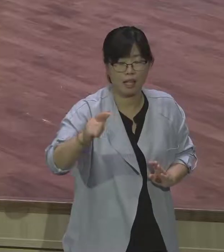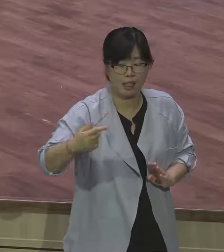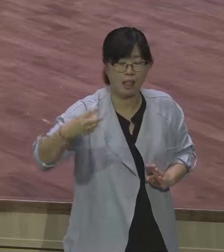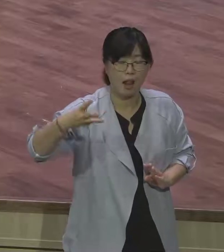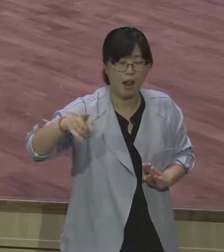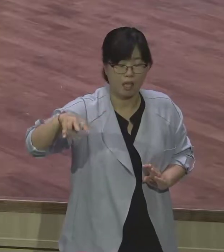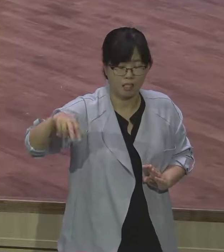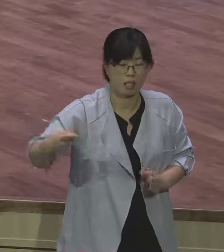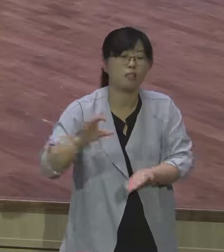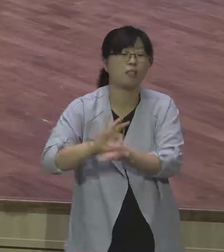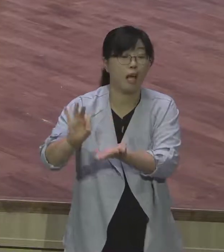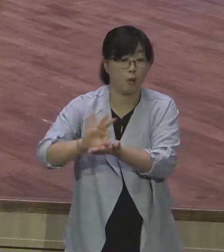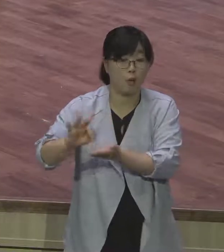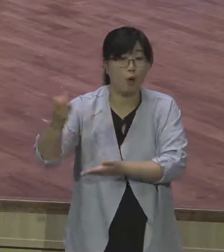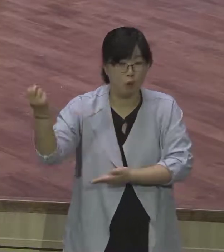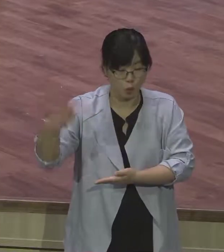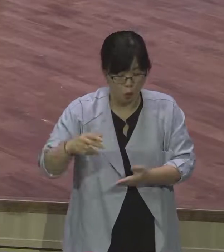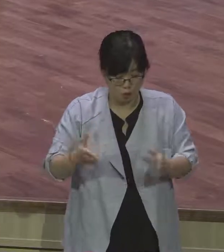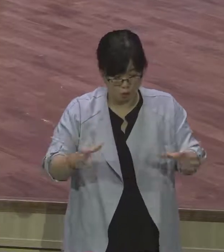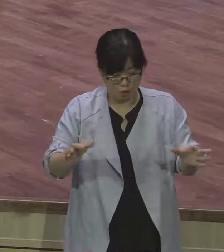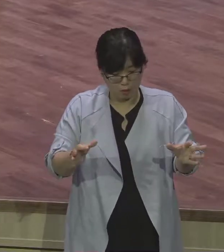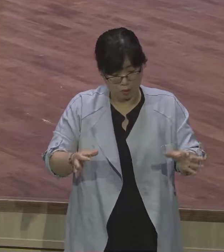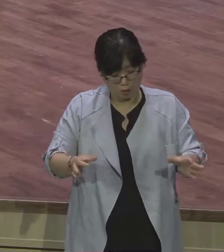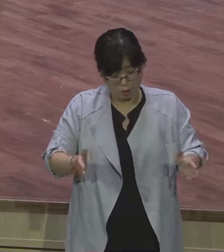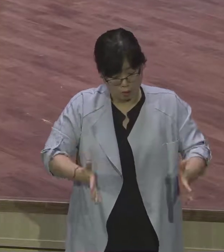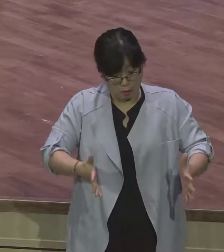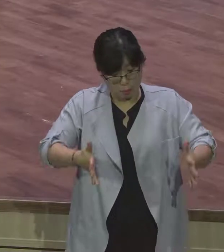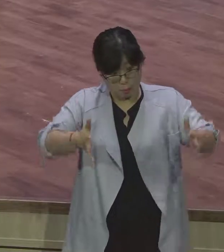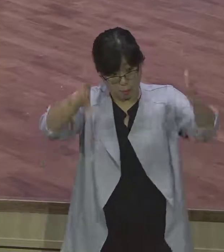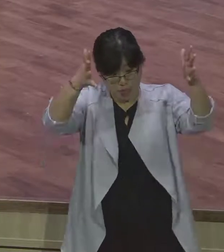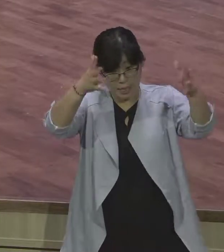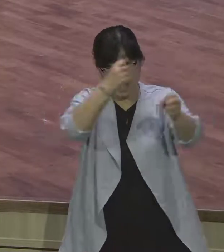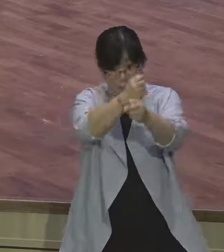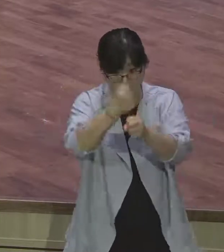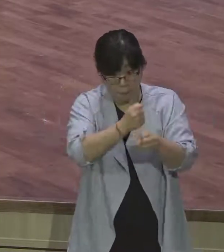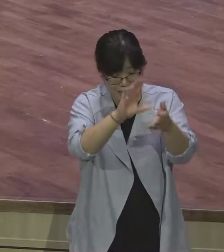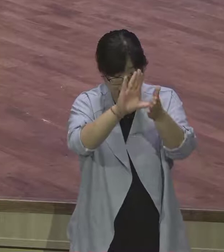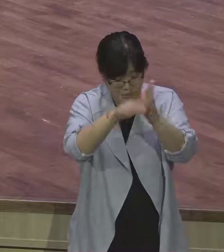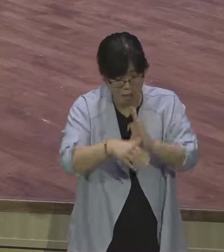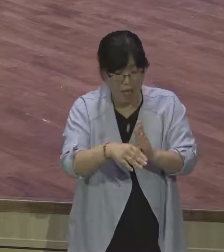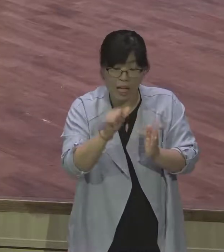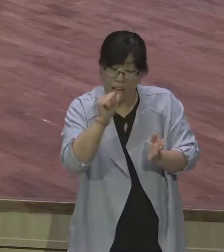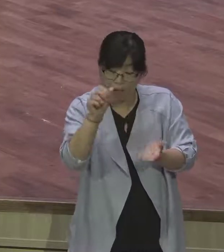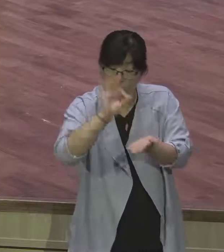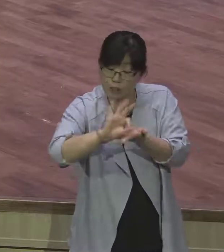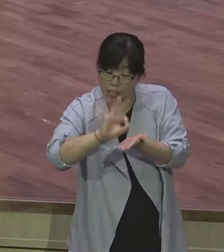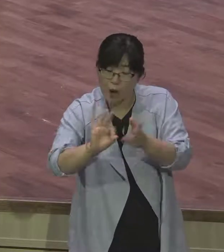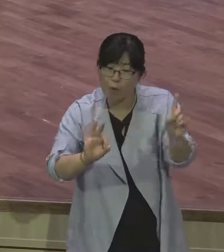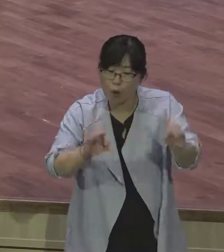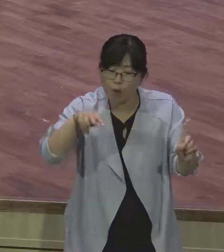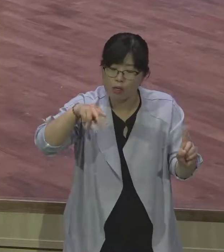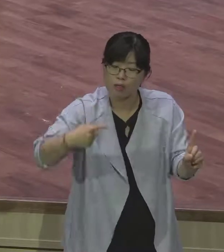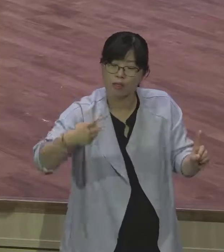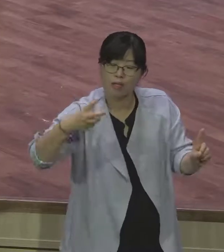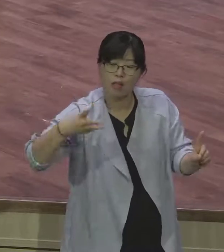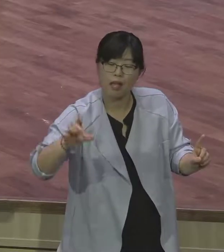이런 거 스테인레스를 다 씁니다 영적으로 우리는요 우리는 스테인레스 상태가 돼야 돼요